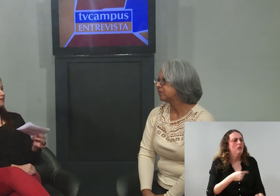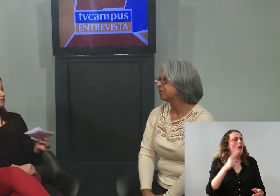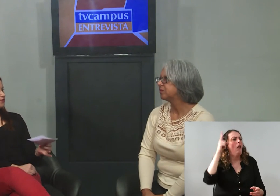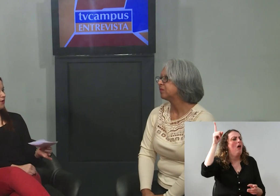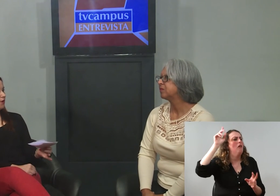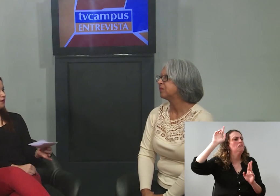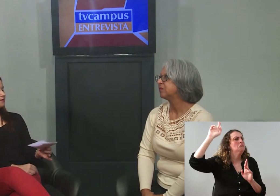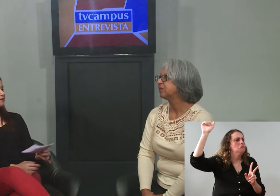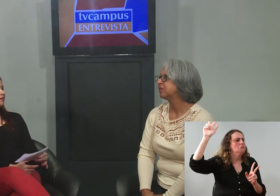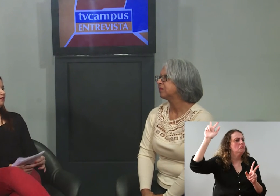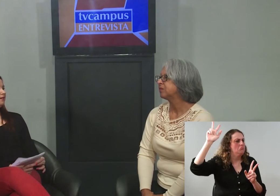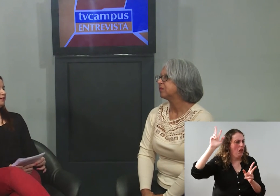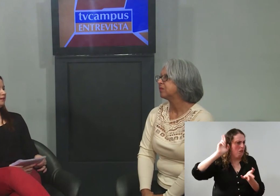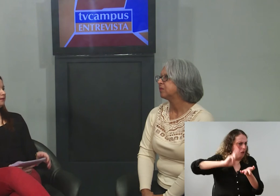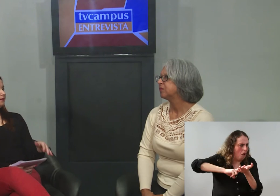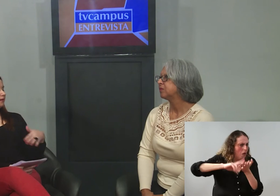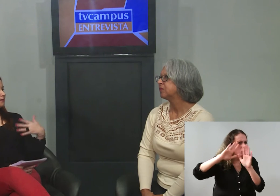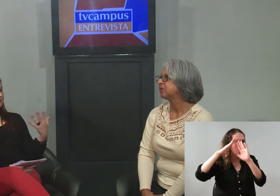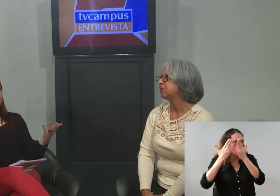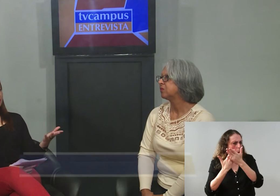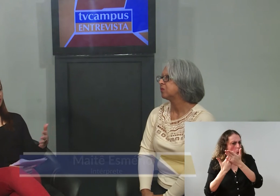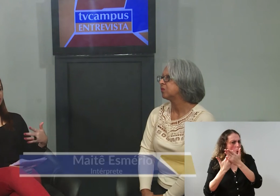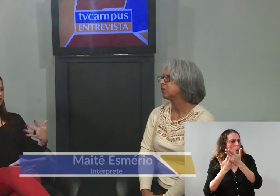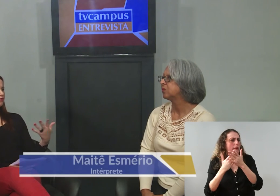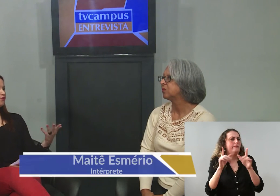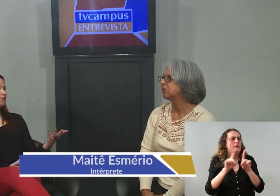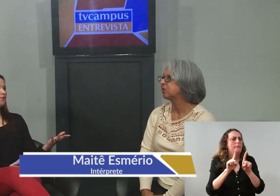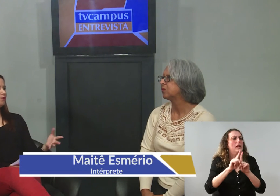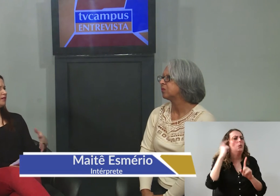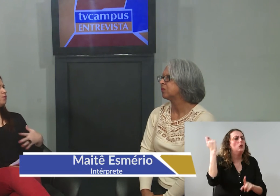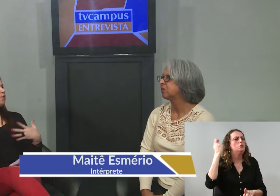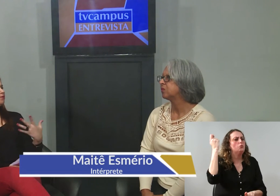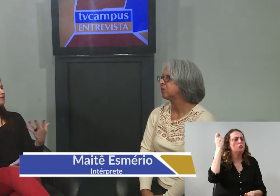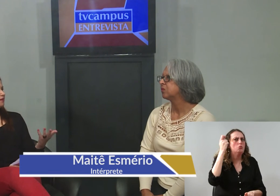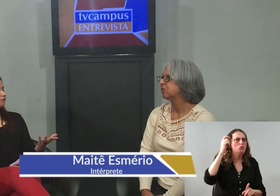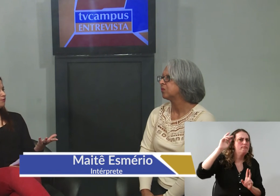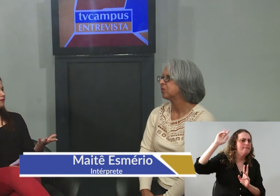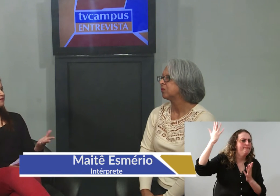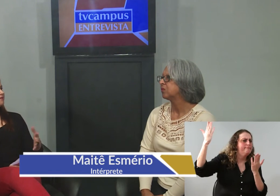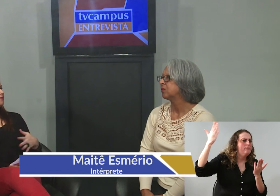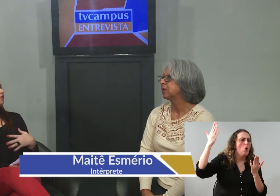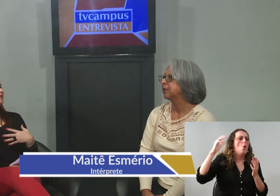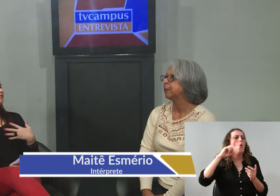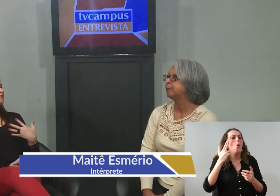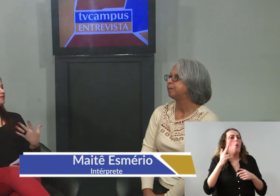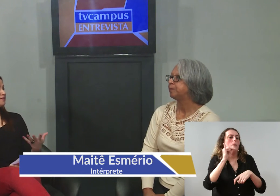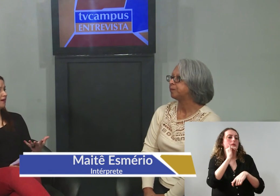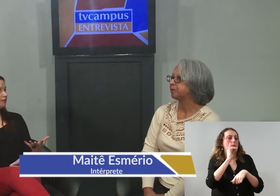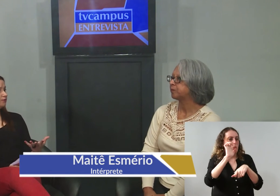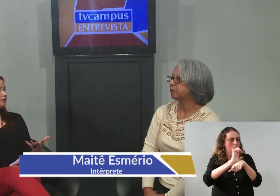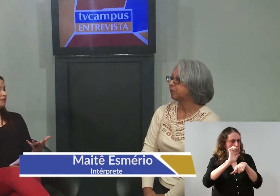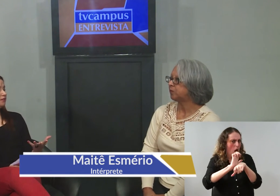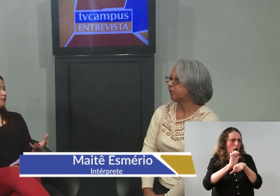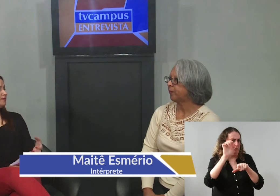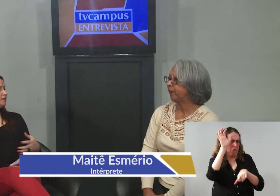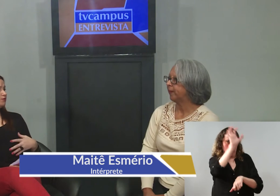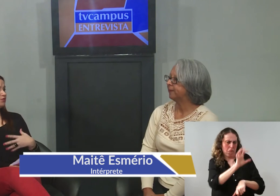das escolas, e em relação também ao Rio Grande do Sul, ou tem algum outro estado do país que seja mais avançado no ensino de